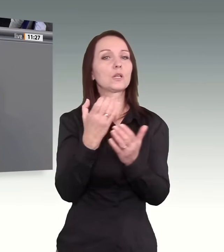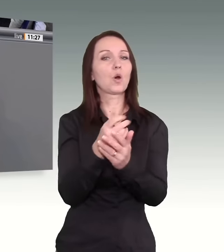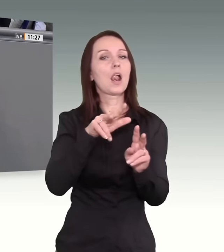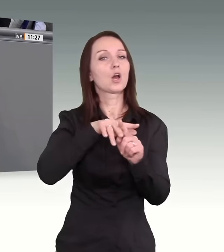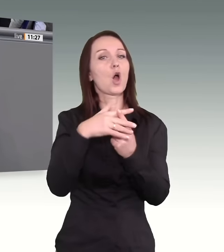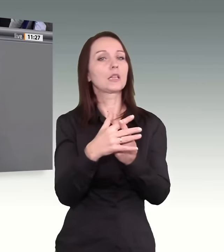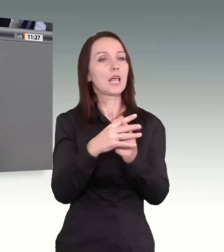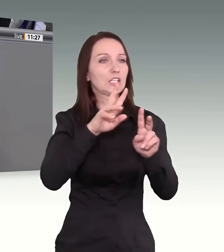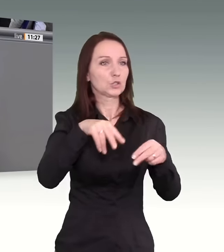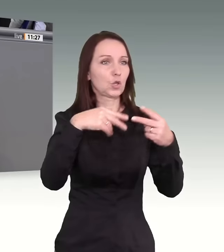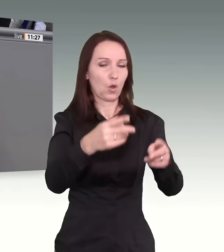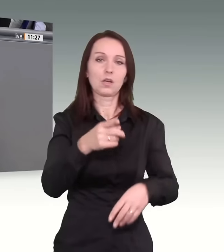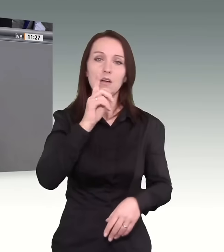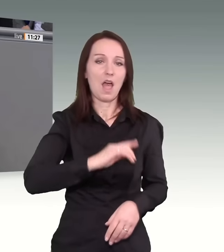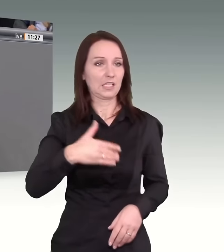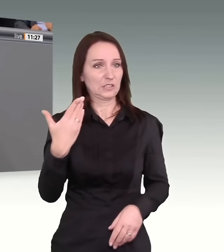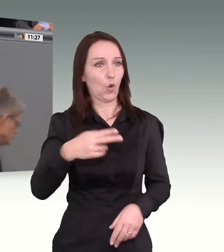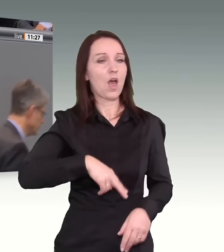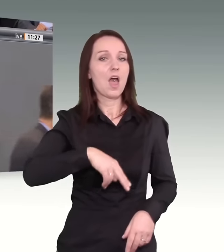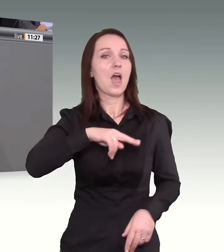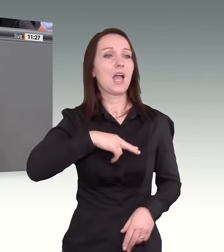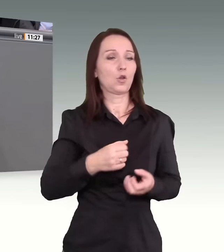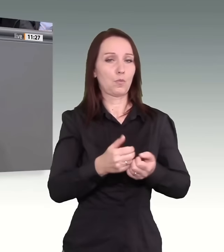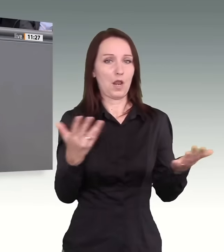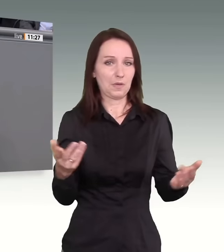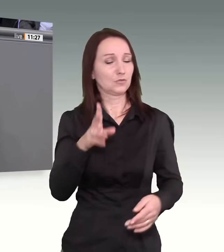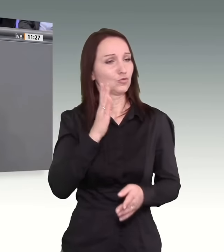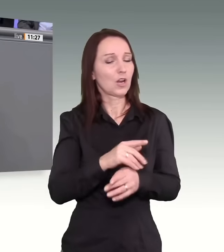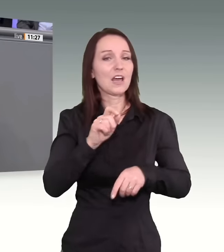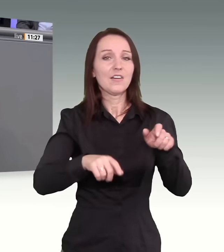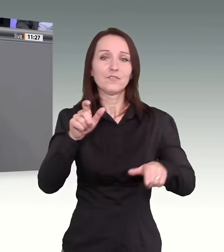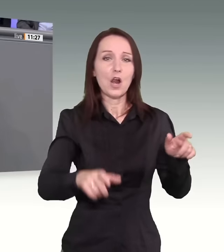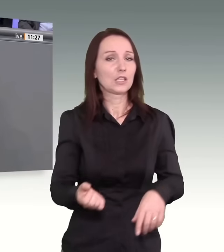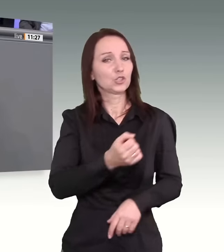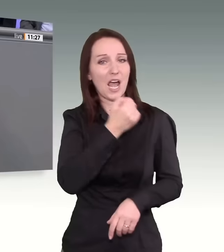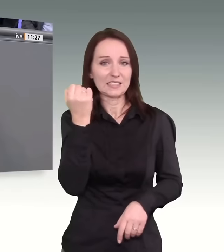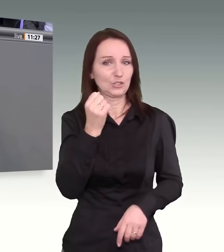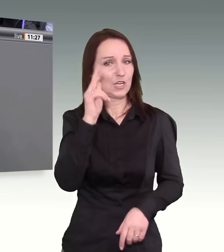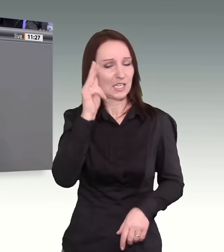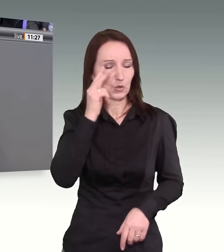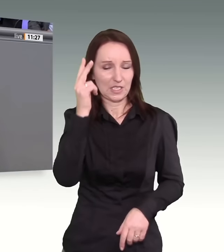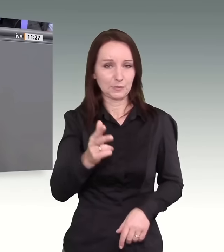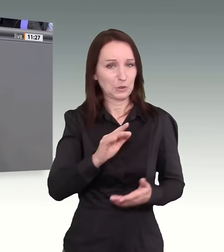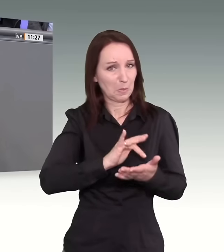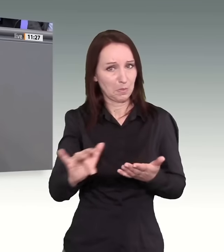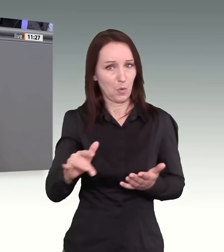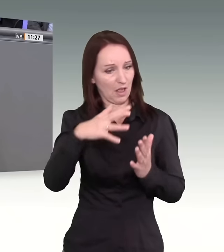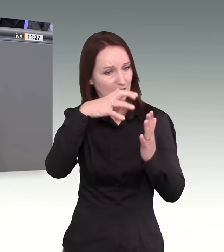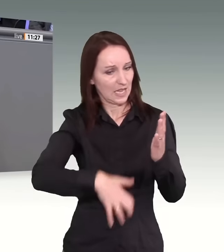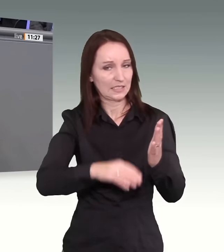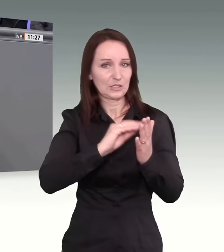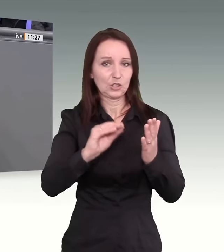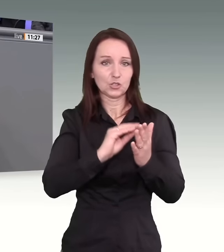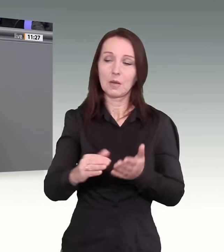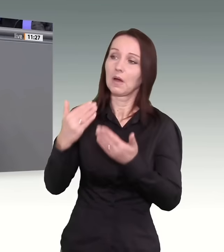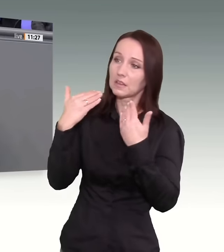Ethnopluralismus, das ist völkisch-rassistischer Nationalismus pur, geschrieben in Textform. Also danke